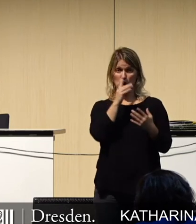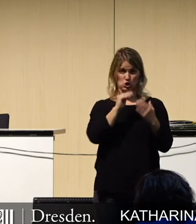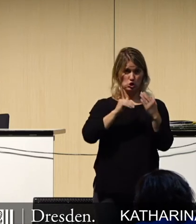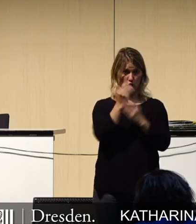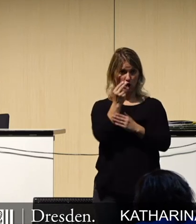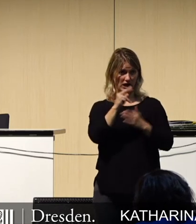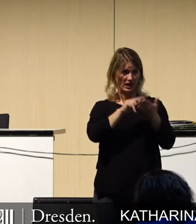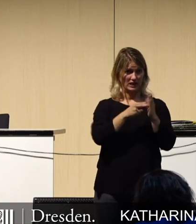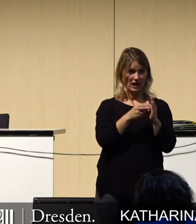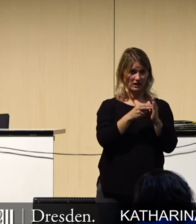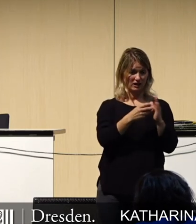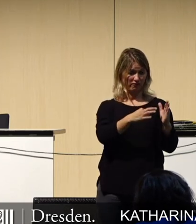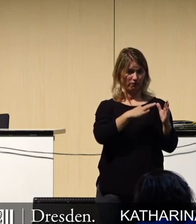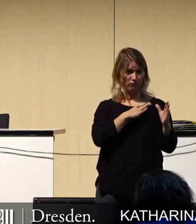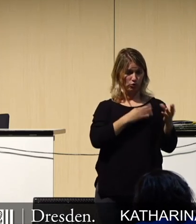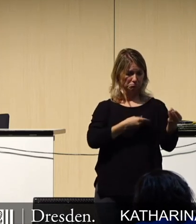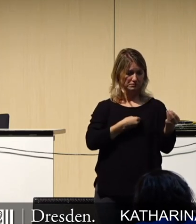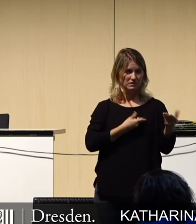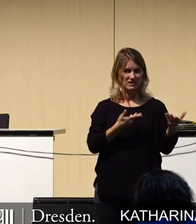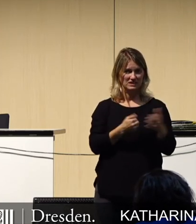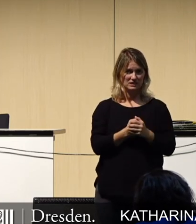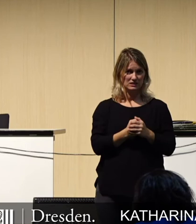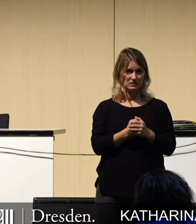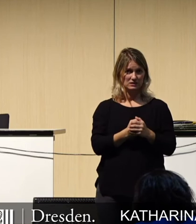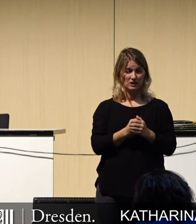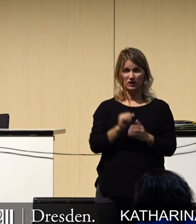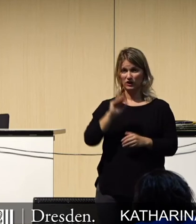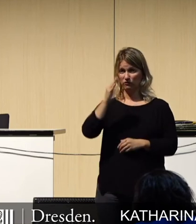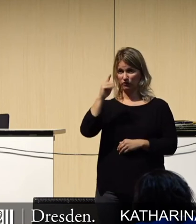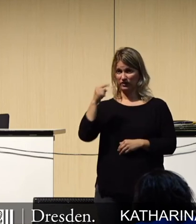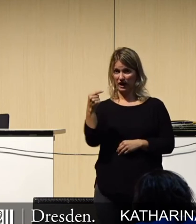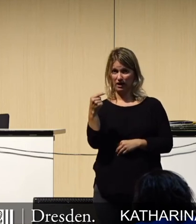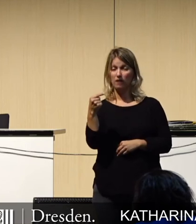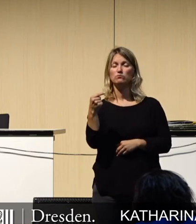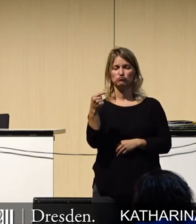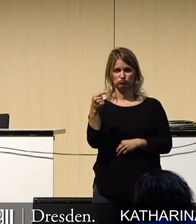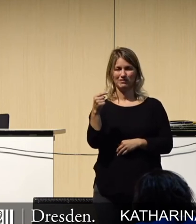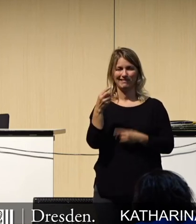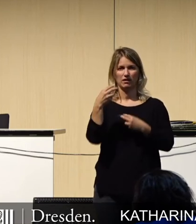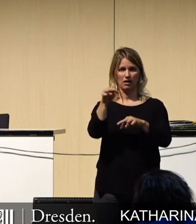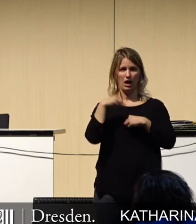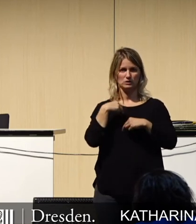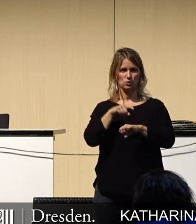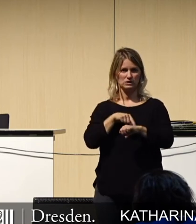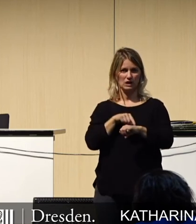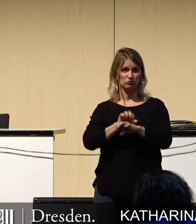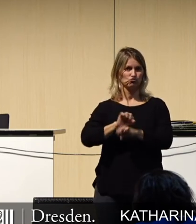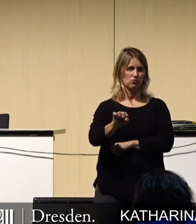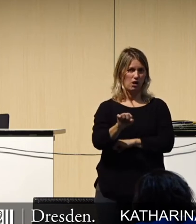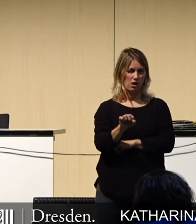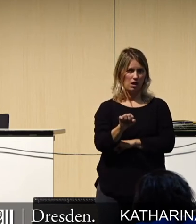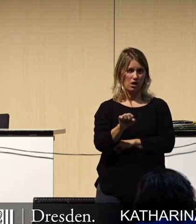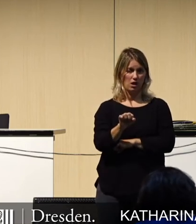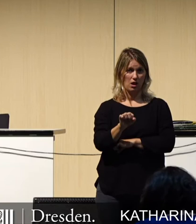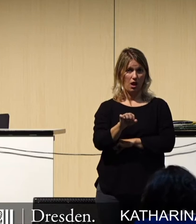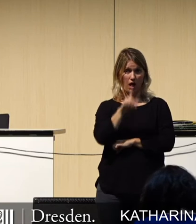Innovation? Bei 5G haben wir schnellere Reaktionszeiten. Aber kann ich